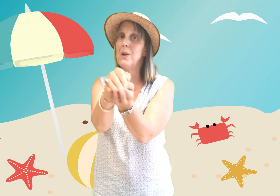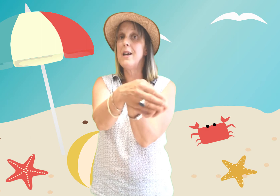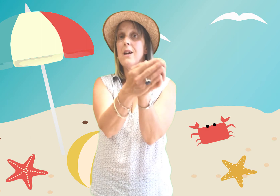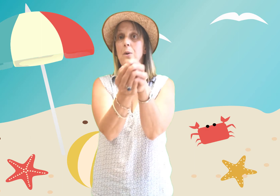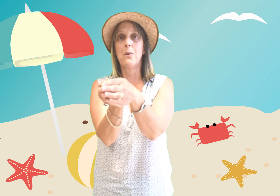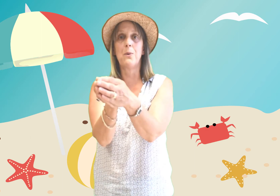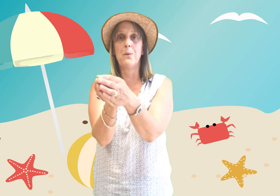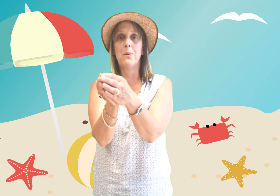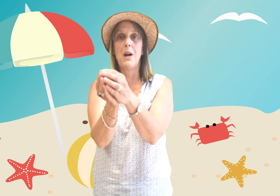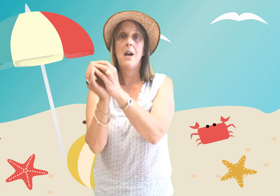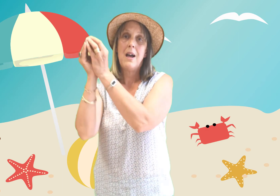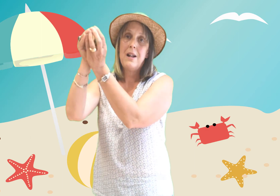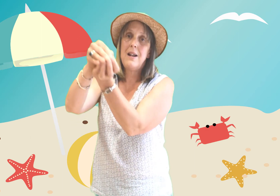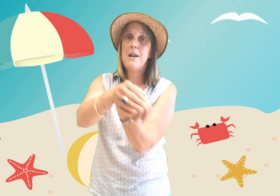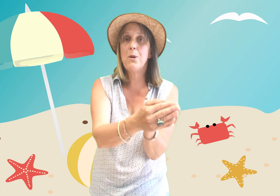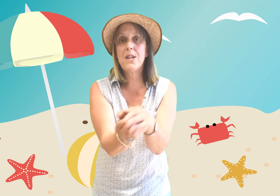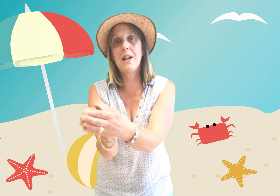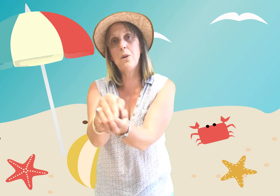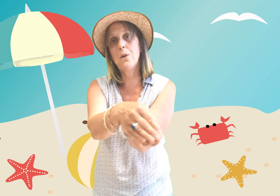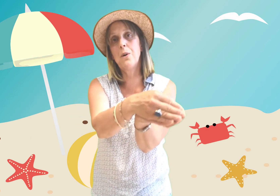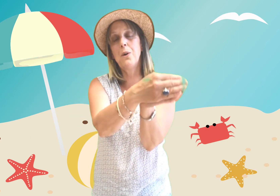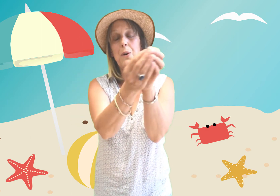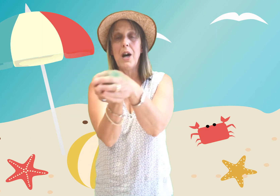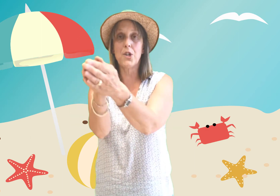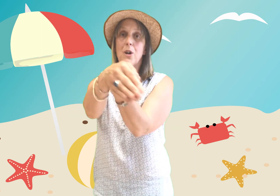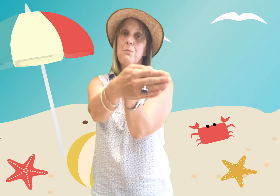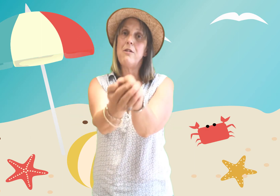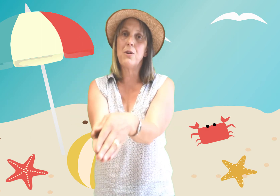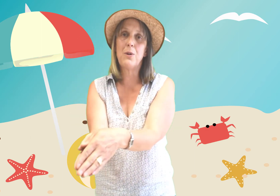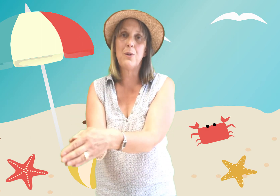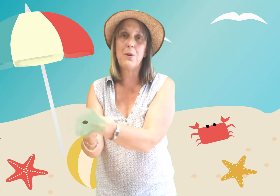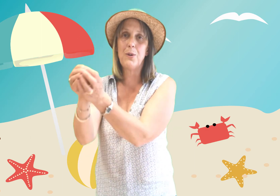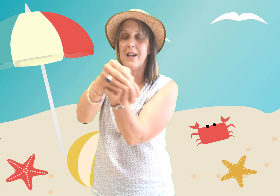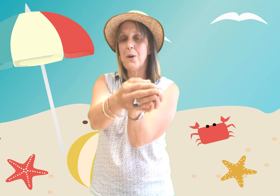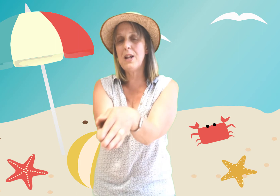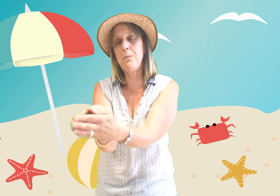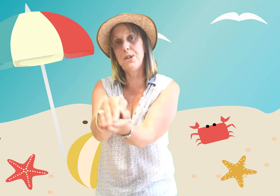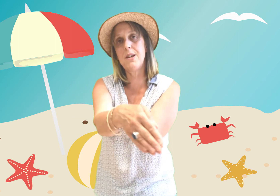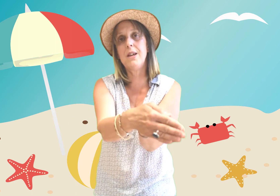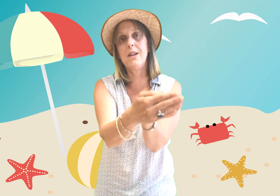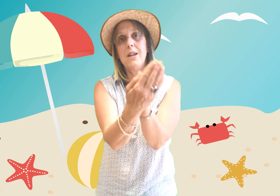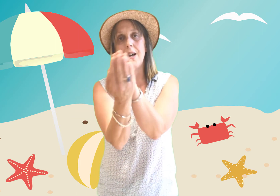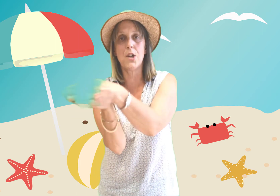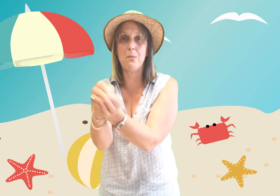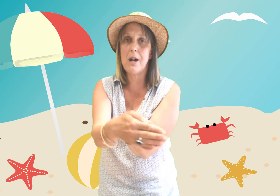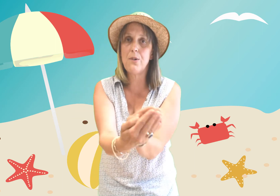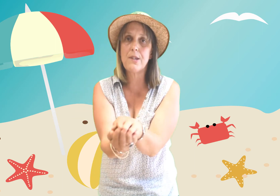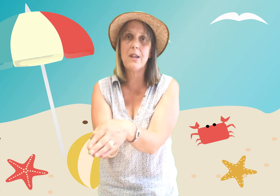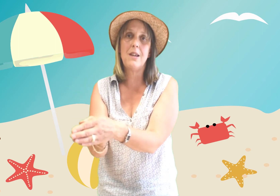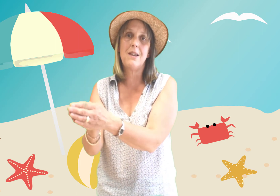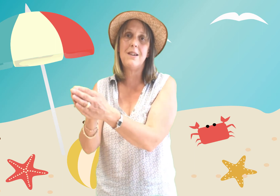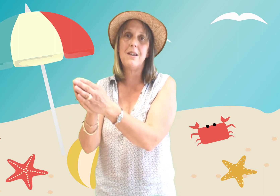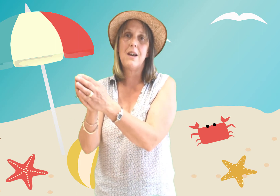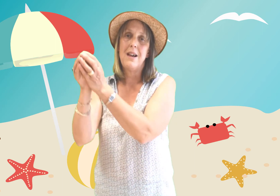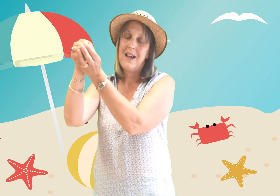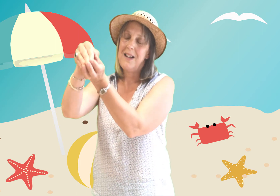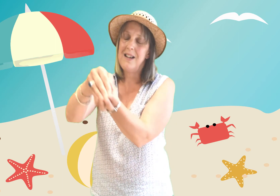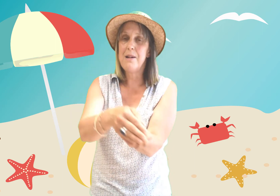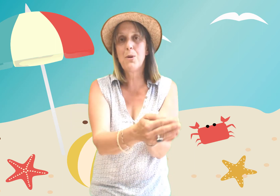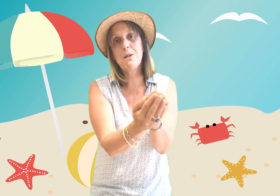petits